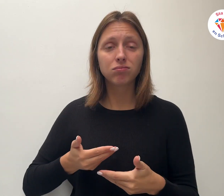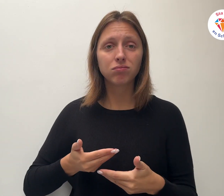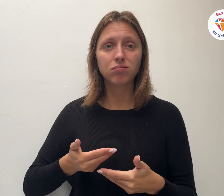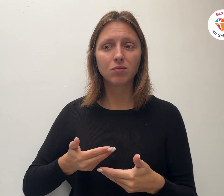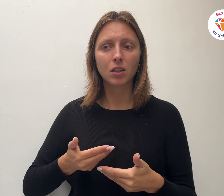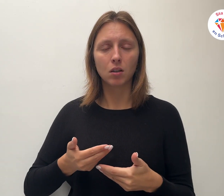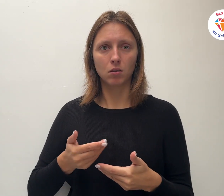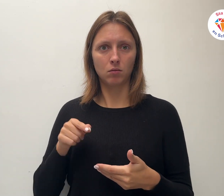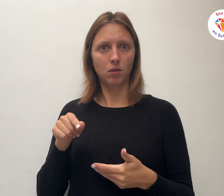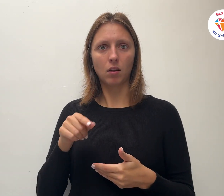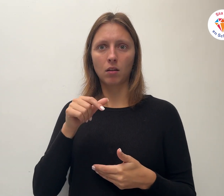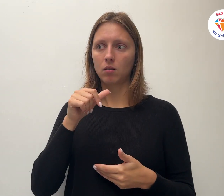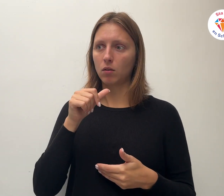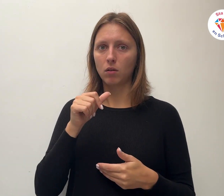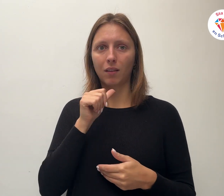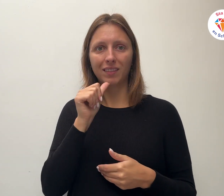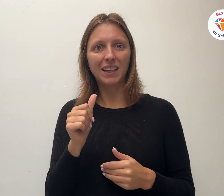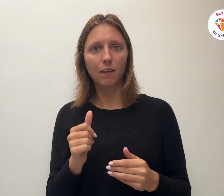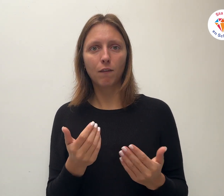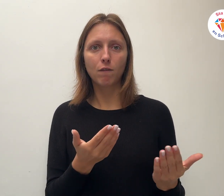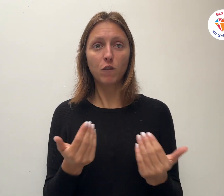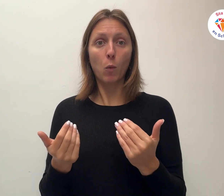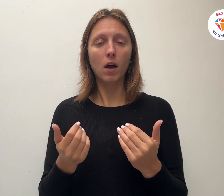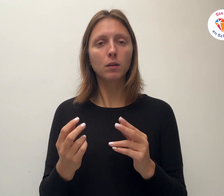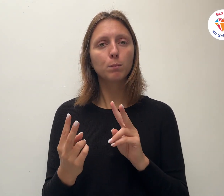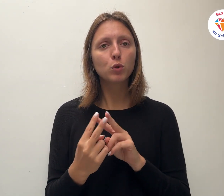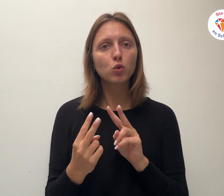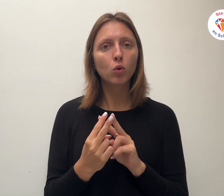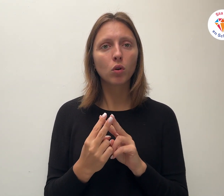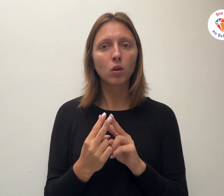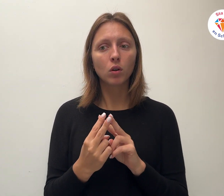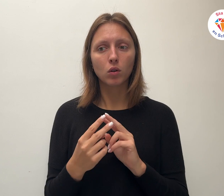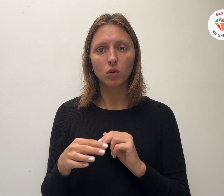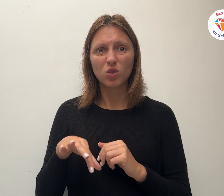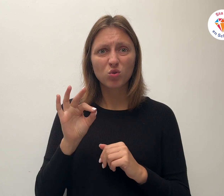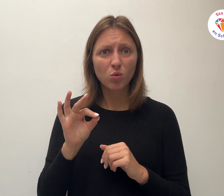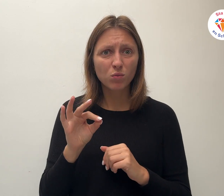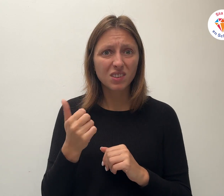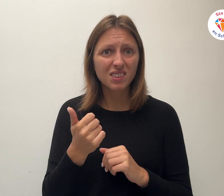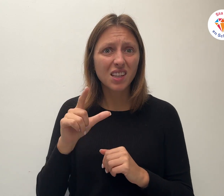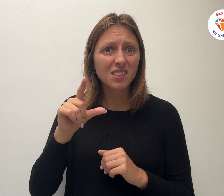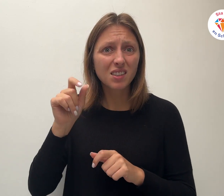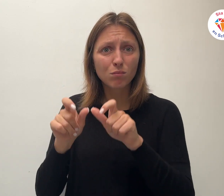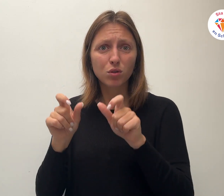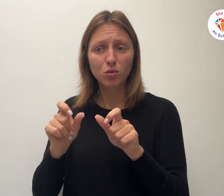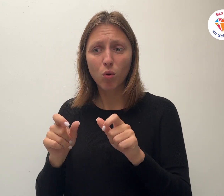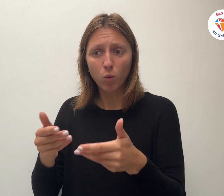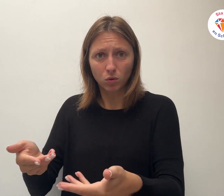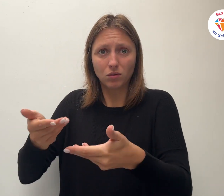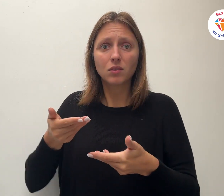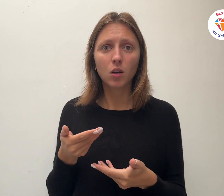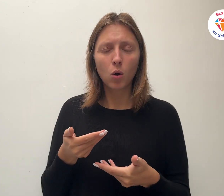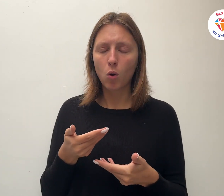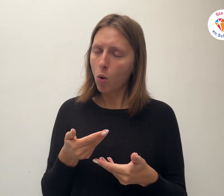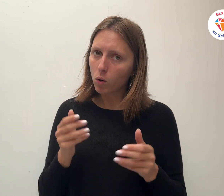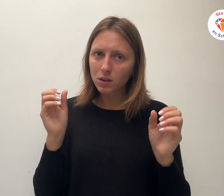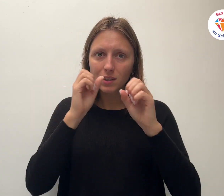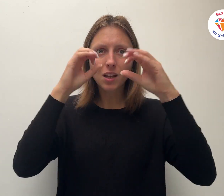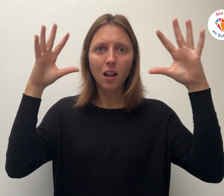geweest zijn En het aantal personen kon oplopen tot zo'n 16 Ja, stel je voor, 16 gasten in